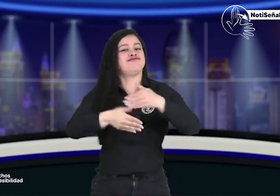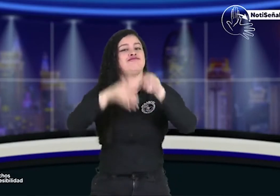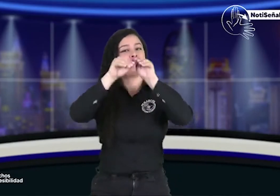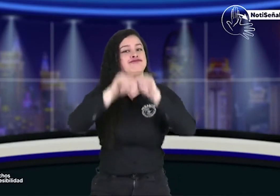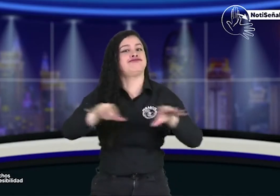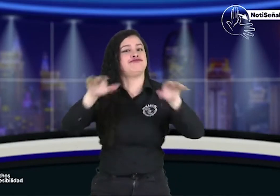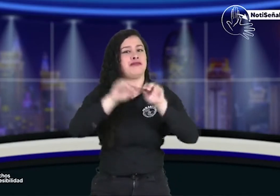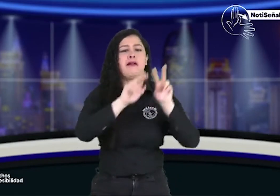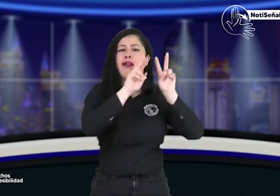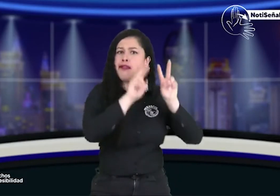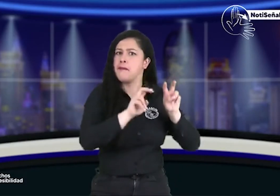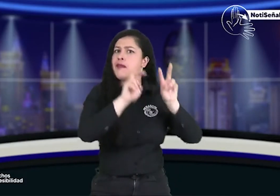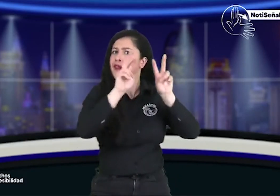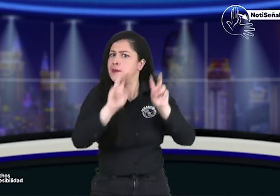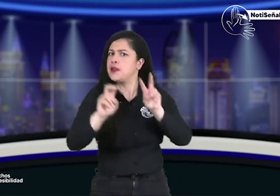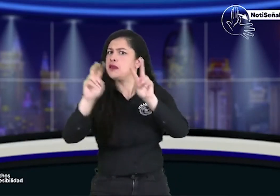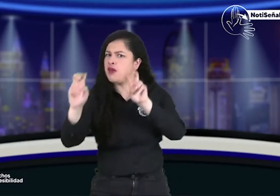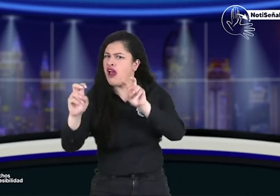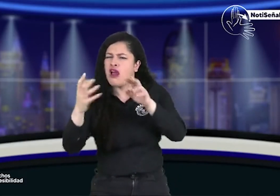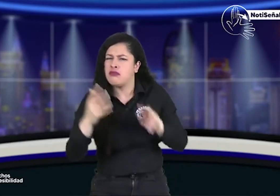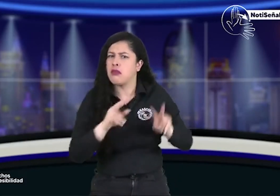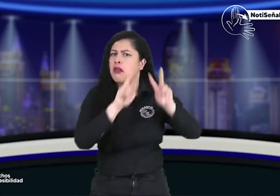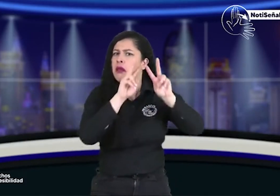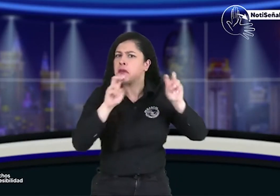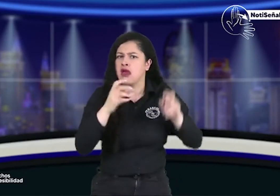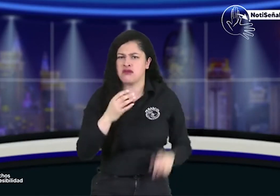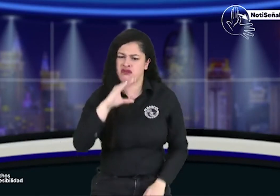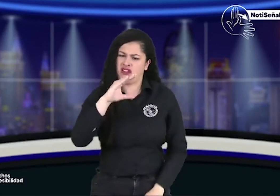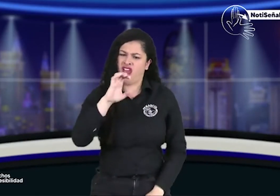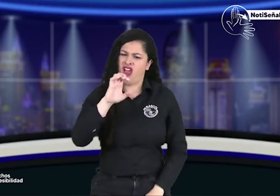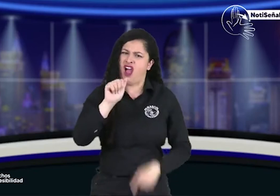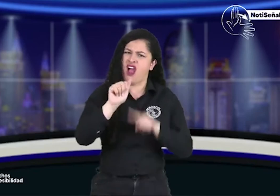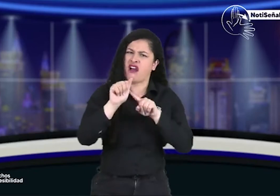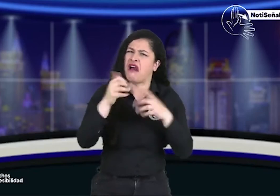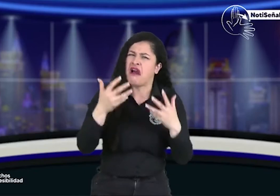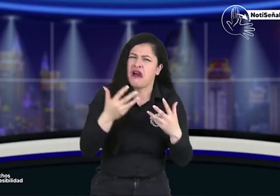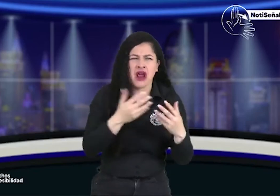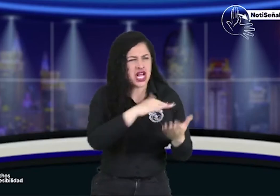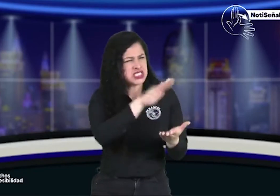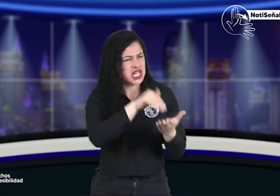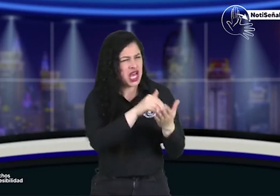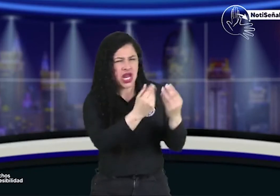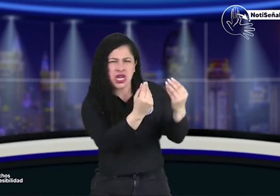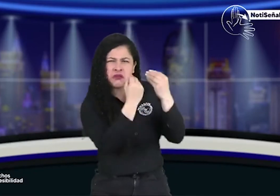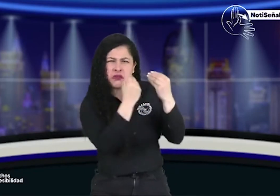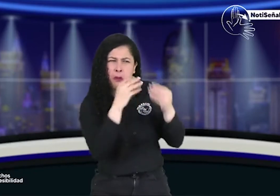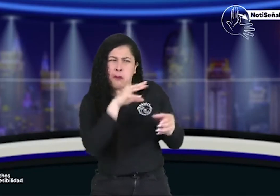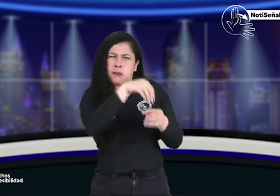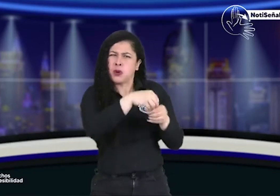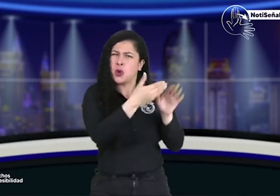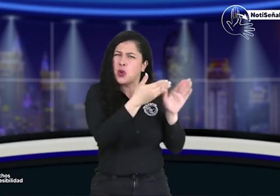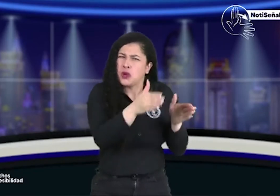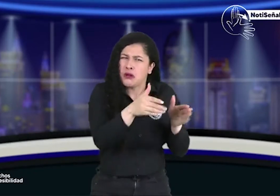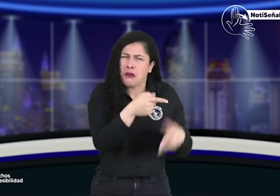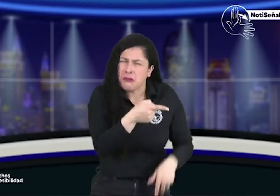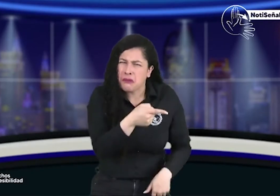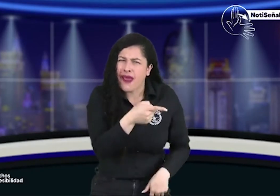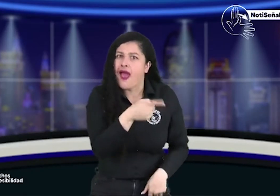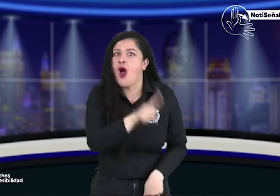lo vimos anteriormente vamos a tener también otras publicaciones que es el CEA los centros de enseñanza